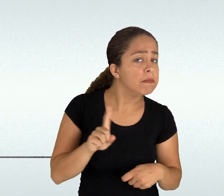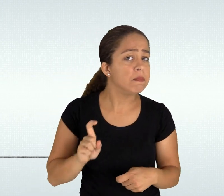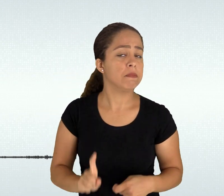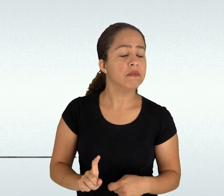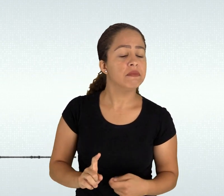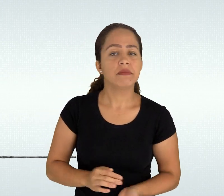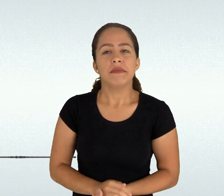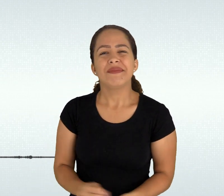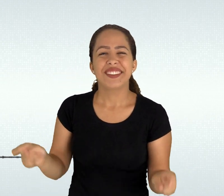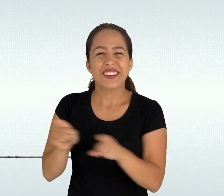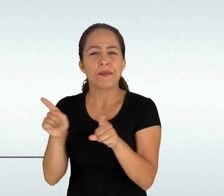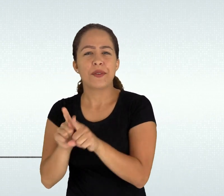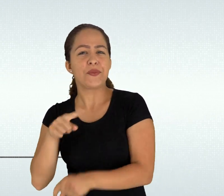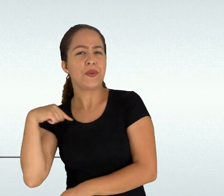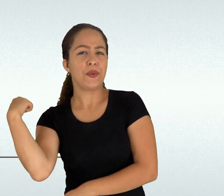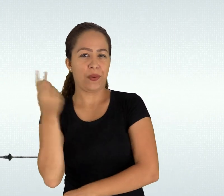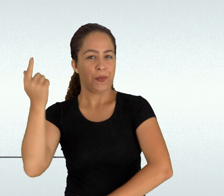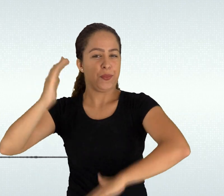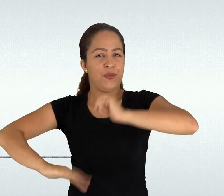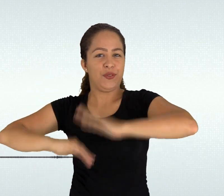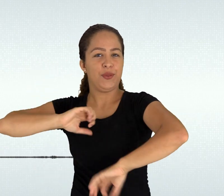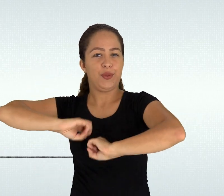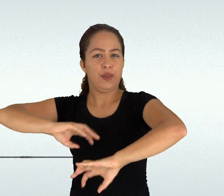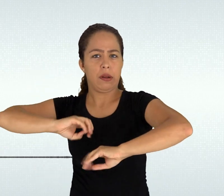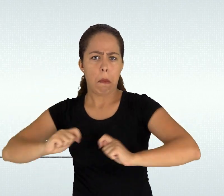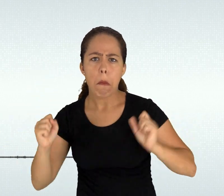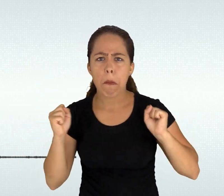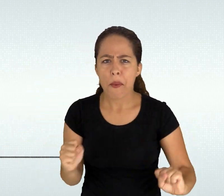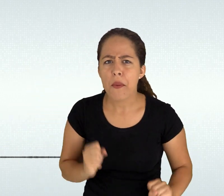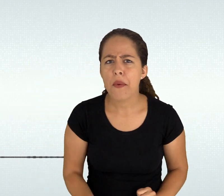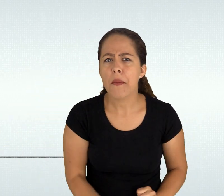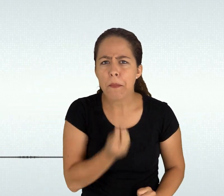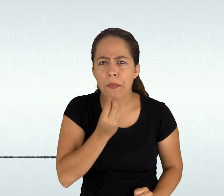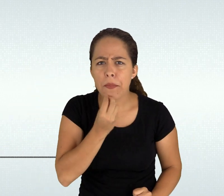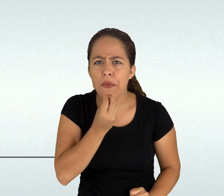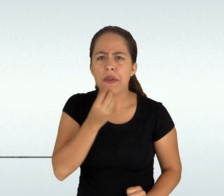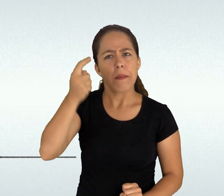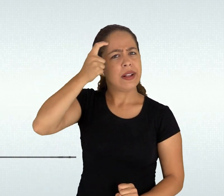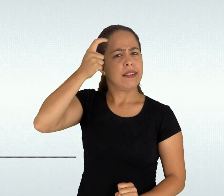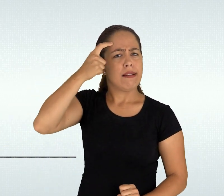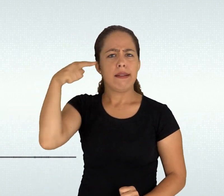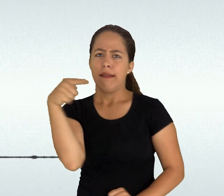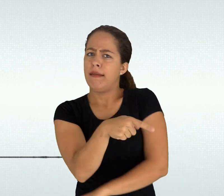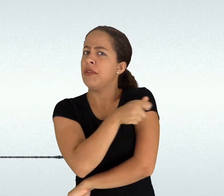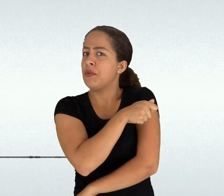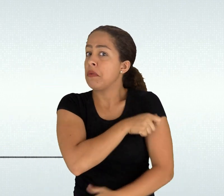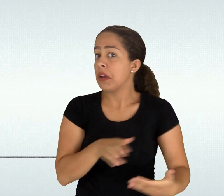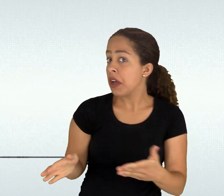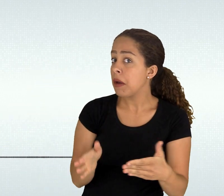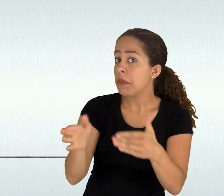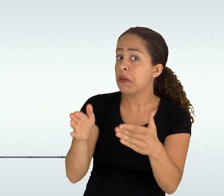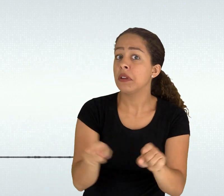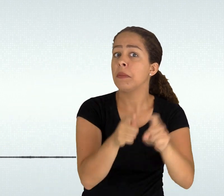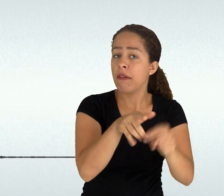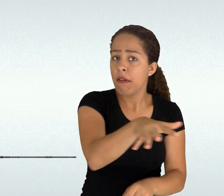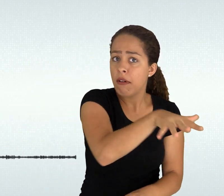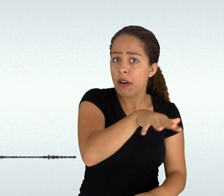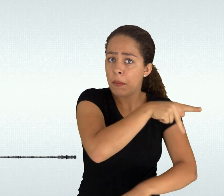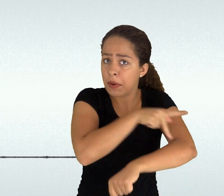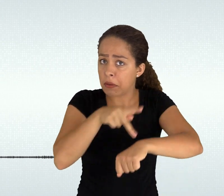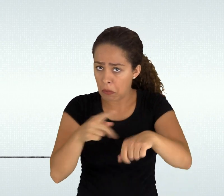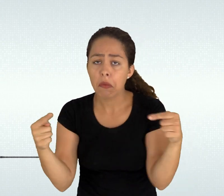luz das concepções aqui trabalhadas incorporando a nossa prática pedagógica a contribuição de novas